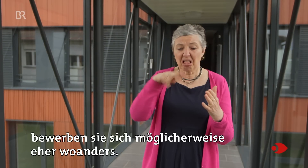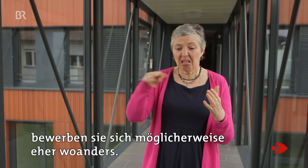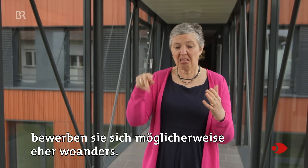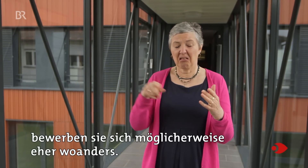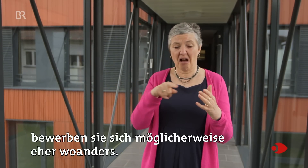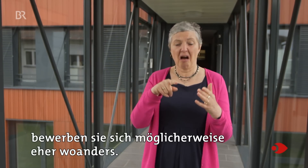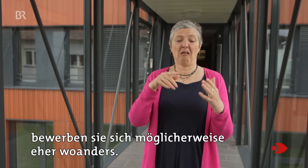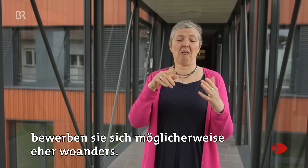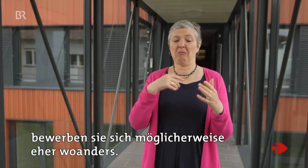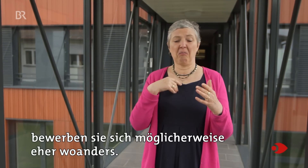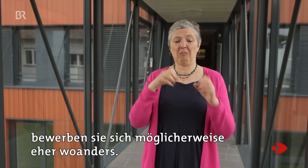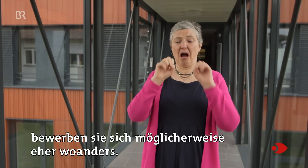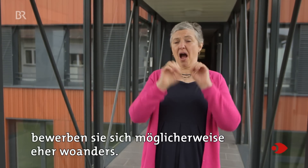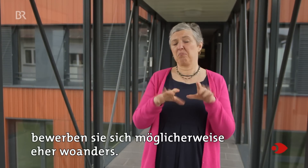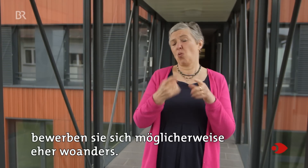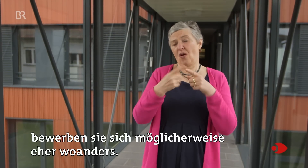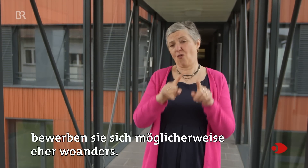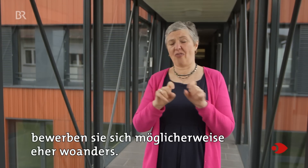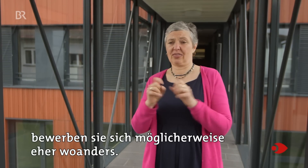bewerben sie sich möglicherweise eher woanders.